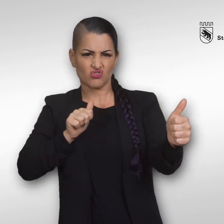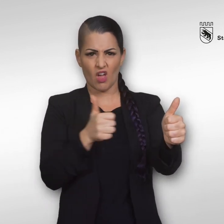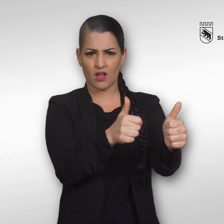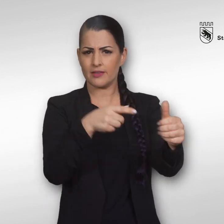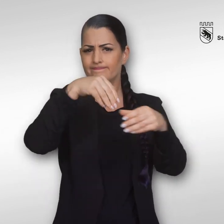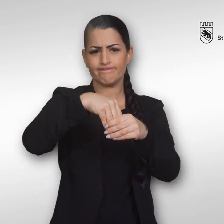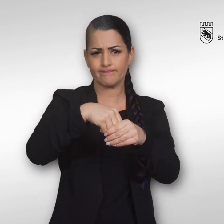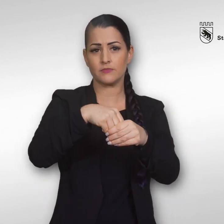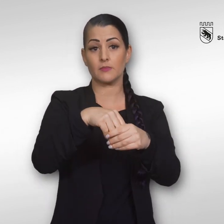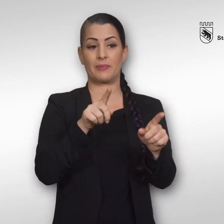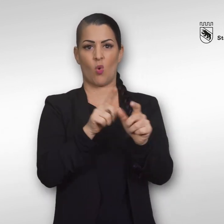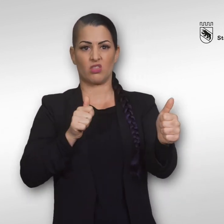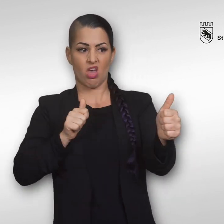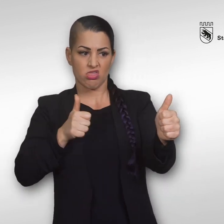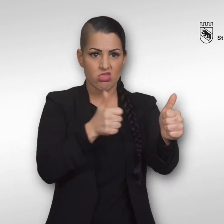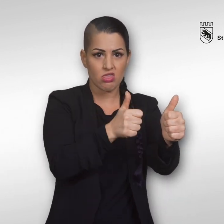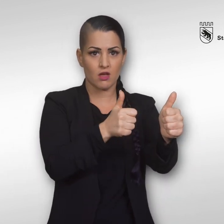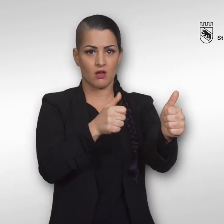Stalking bedeutet nachstellen, auflauern.